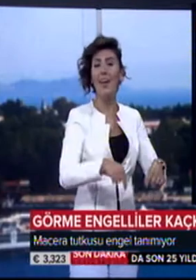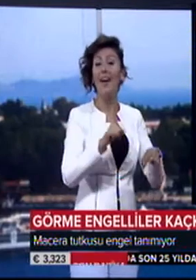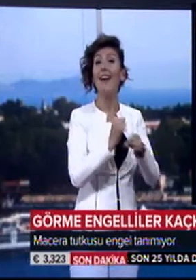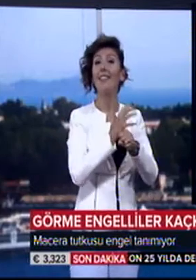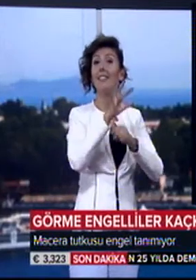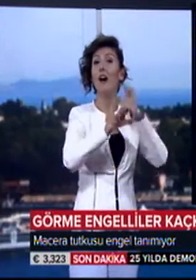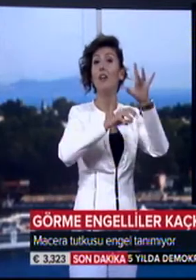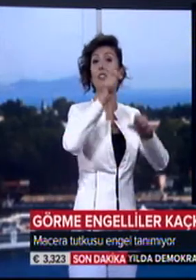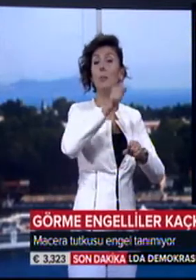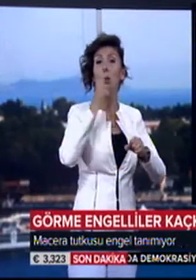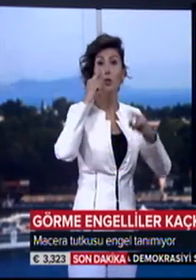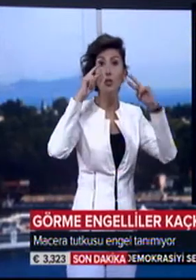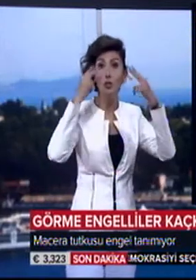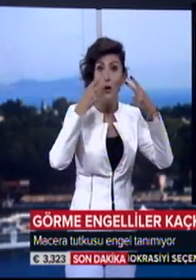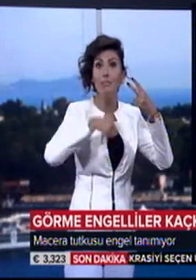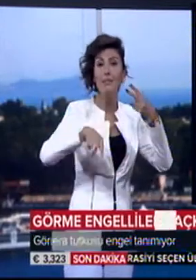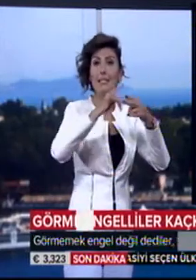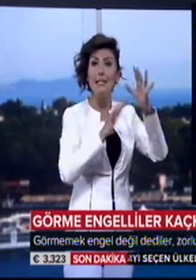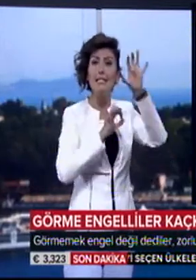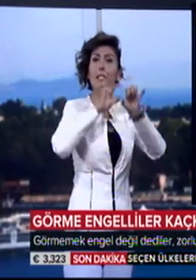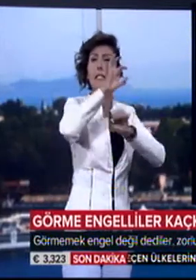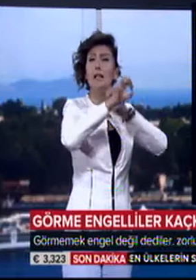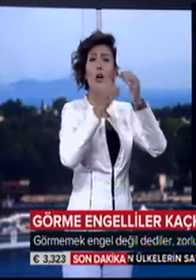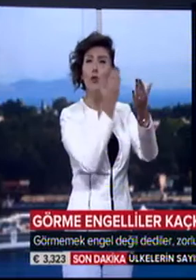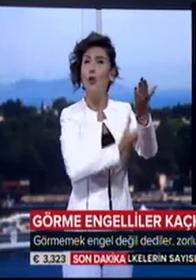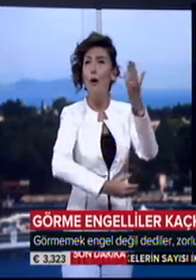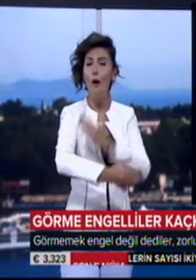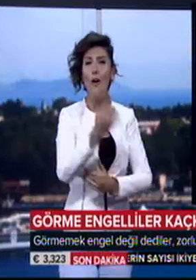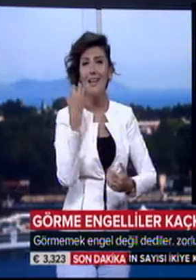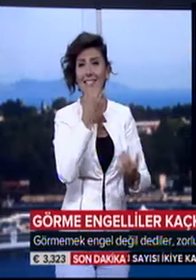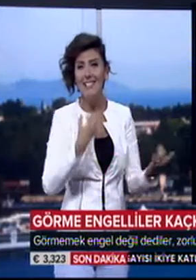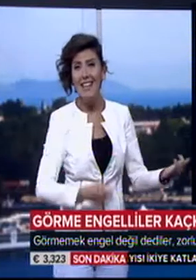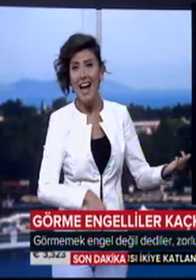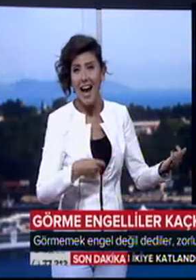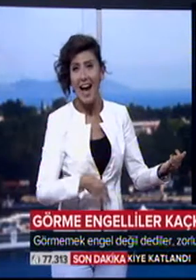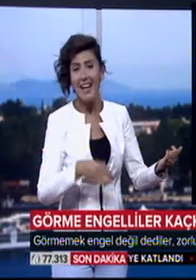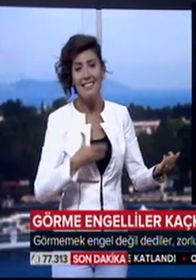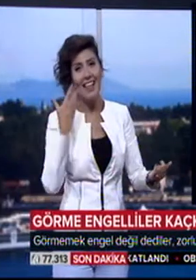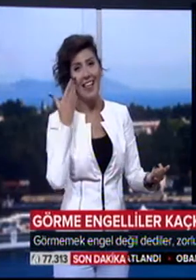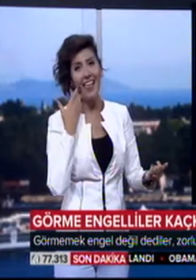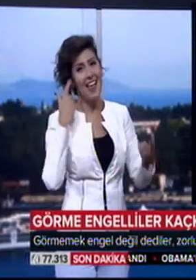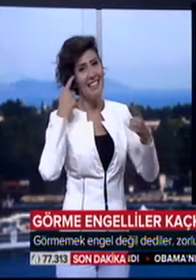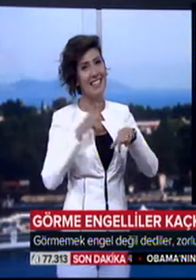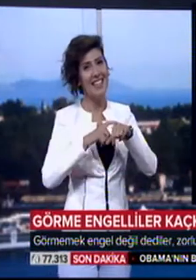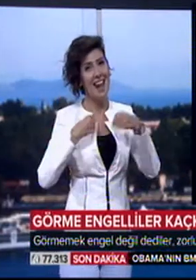Dağcılık yapan görme engelliler zirve tırmanışının yorgunluğunu saz eşliğinde türkü söyleyerek attı.